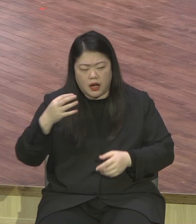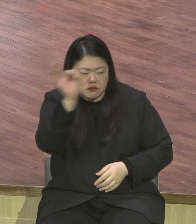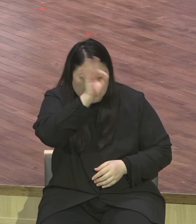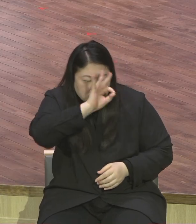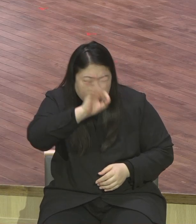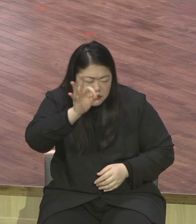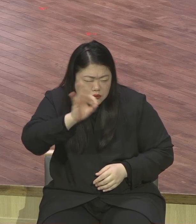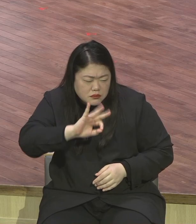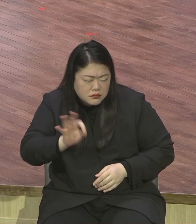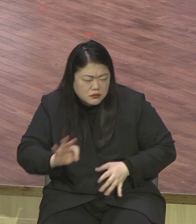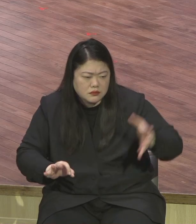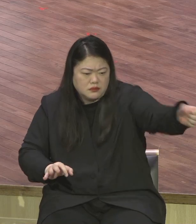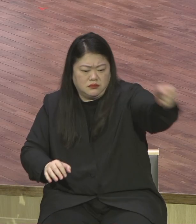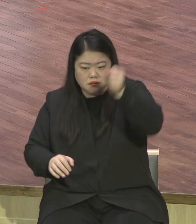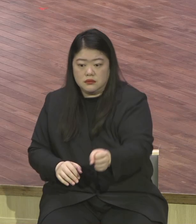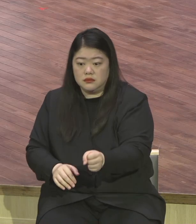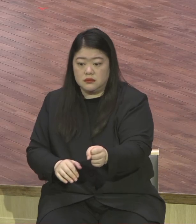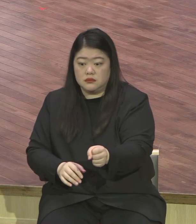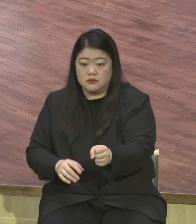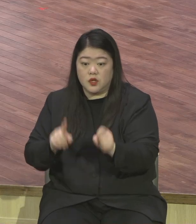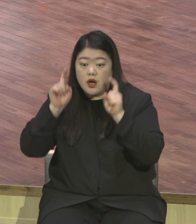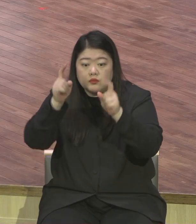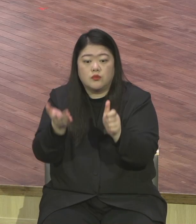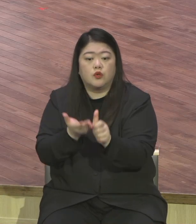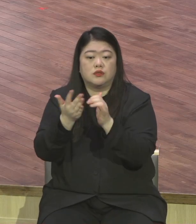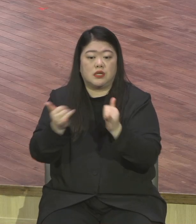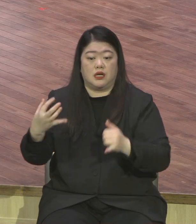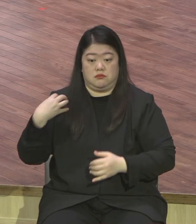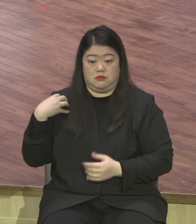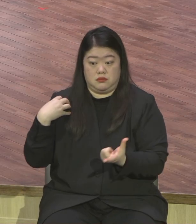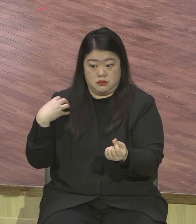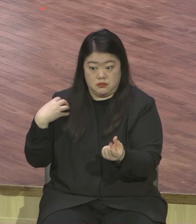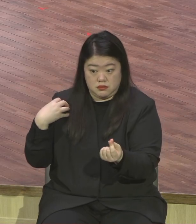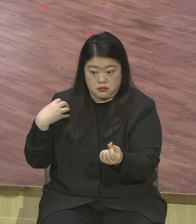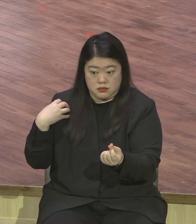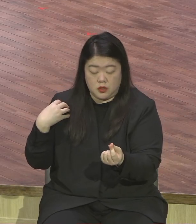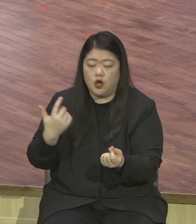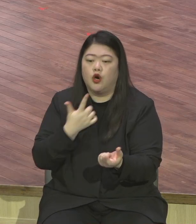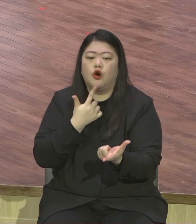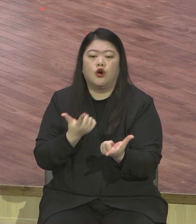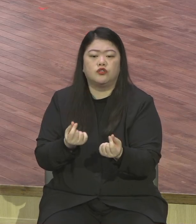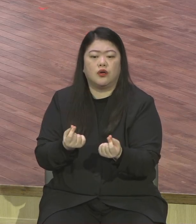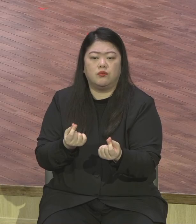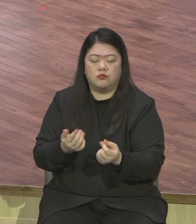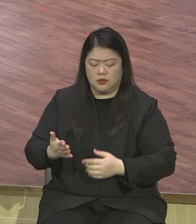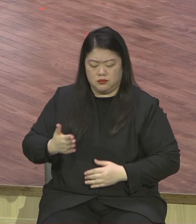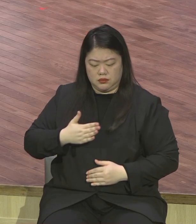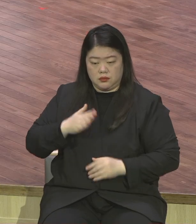하나님은 잃어버린 한 마리의 양을 찾기 위해서 모든 걸 다 끌어버렸어요